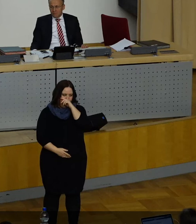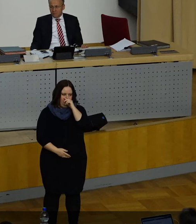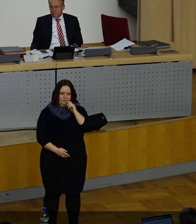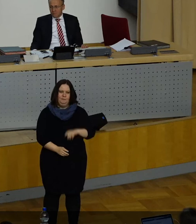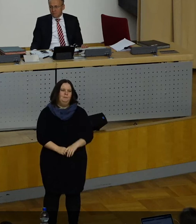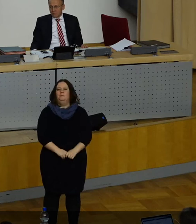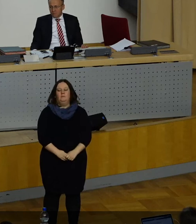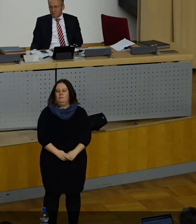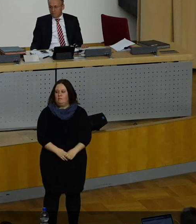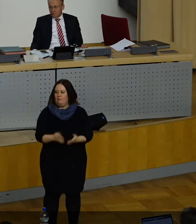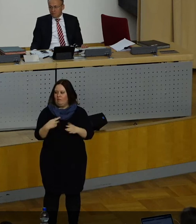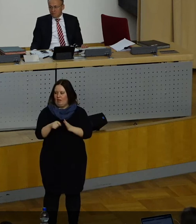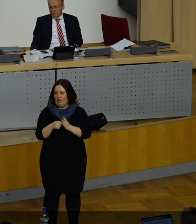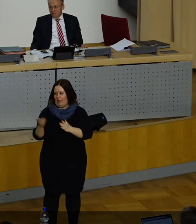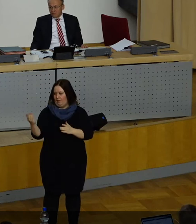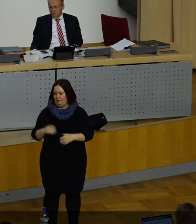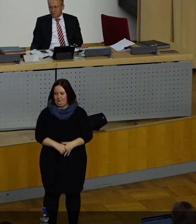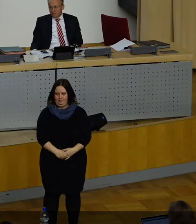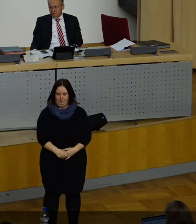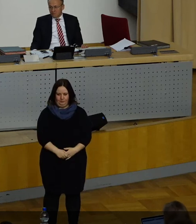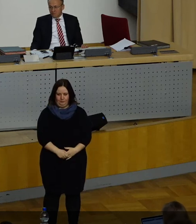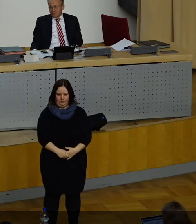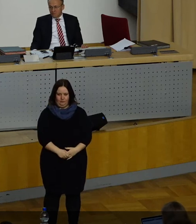Dann Freie Wähler, Herr Genschmer.